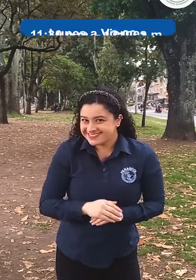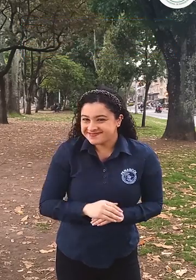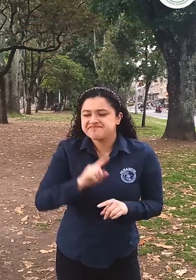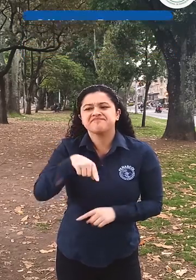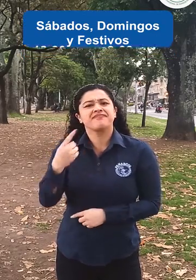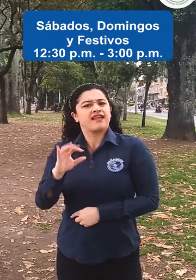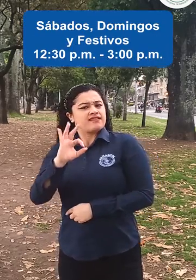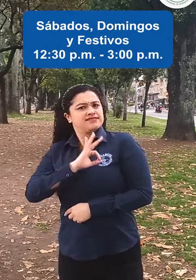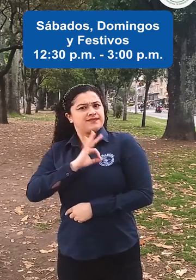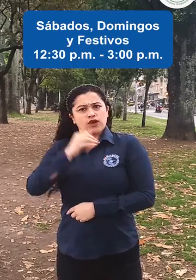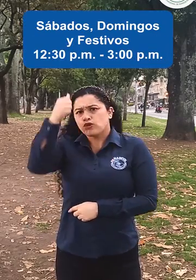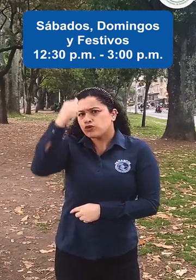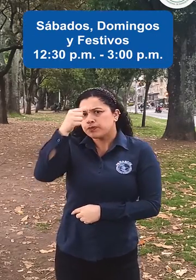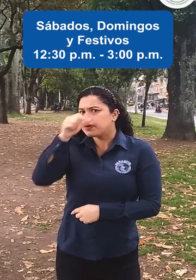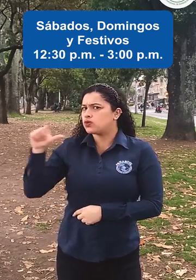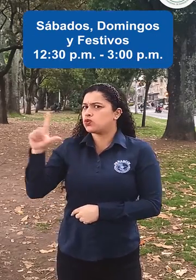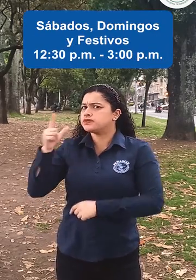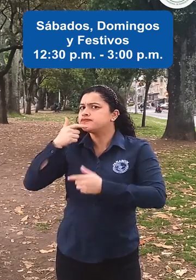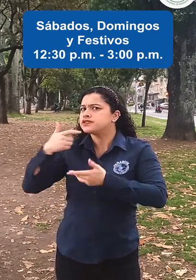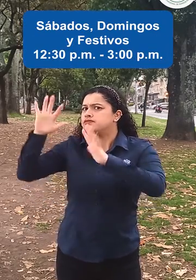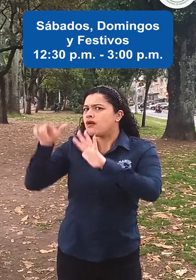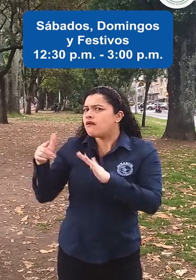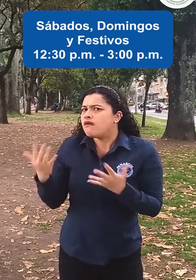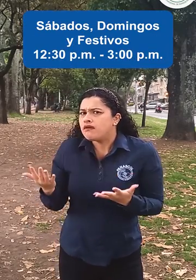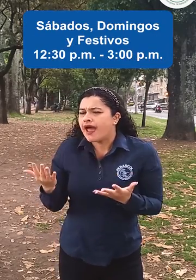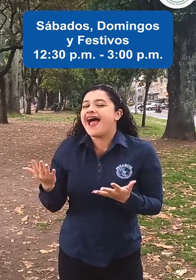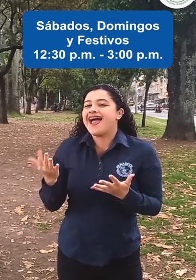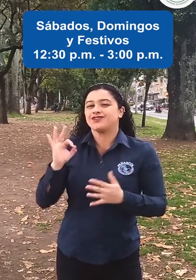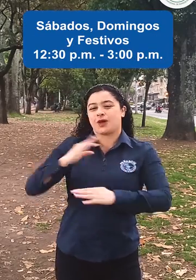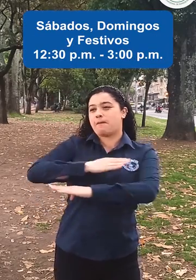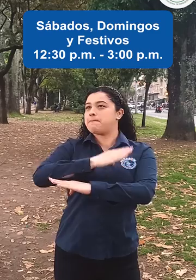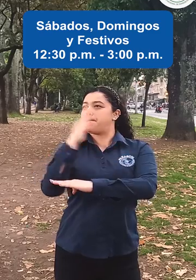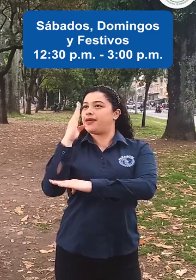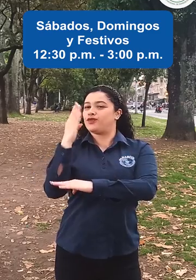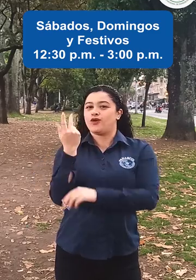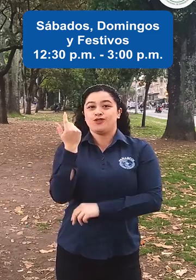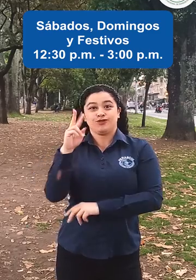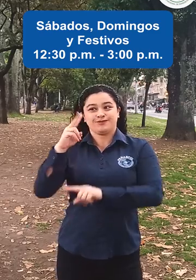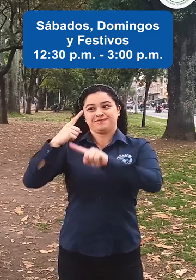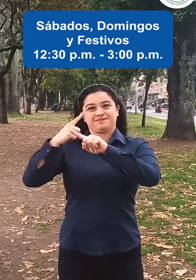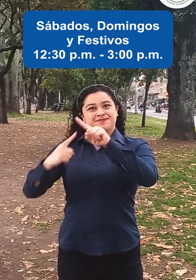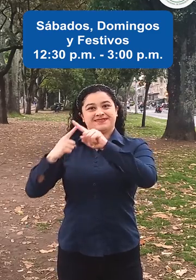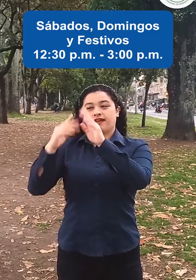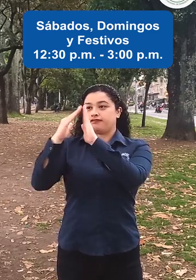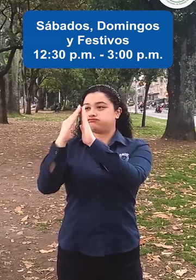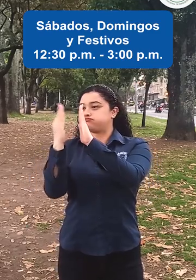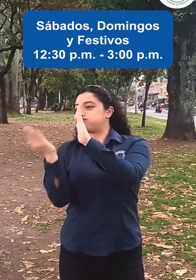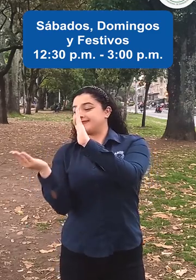Y la de los sábados, domingos y festivos, desde las 12 del mediodía hasta las 3 de la tarde. Miren.